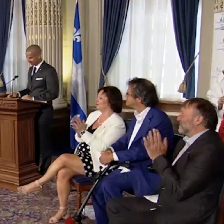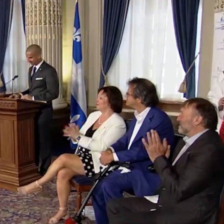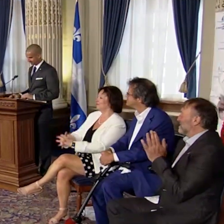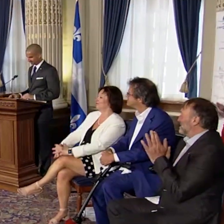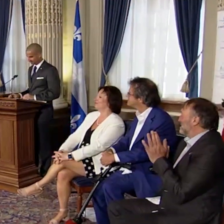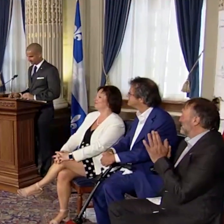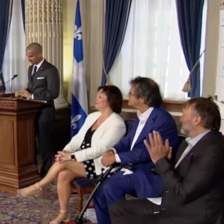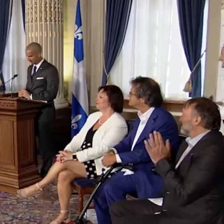Applaudissements Applaudissements Applaudissements